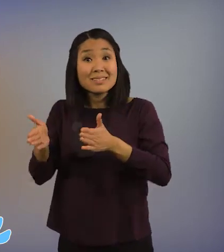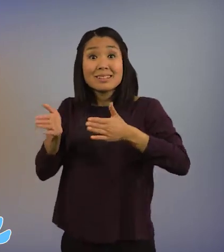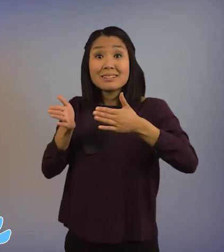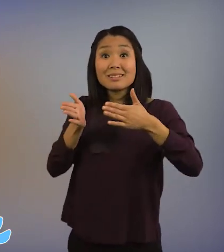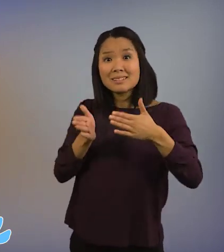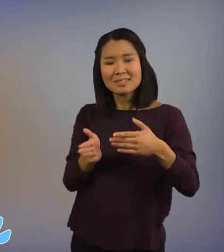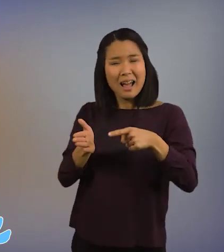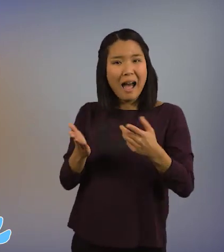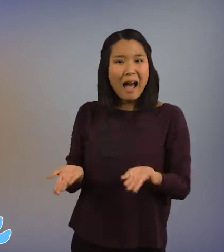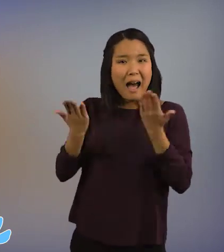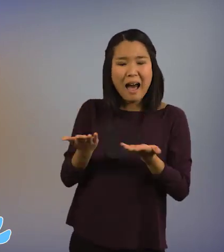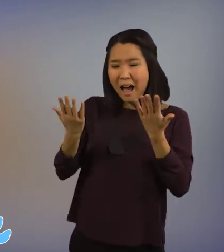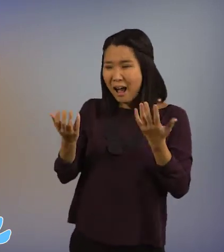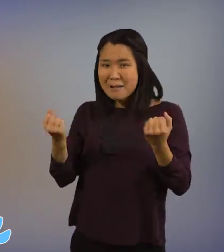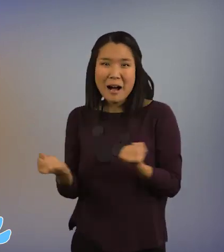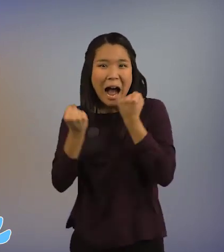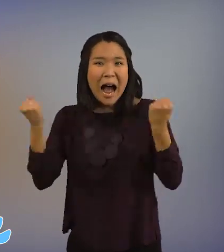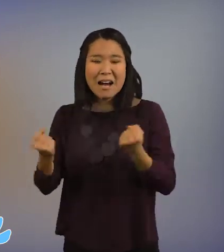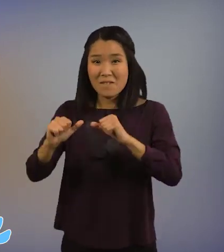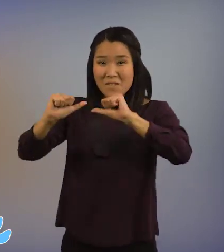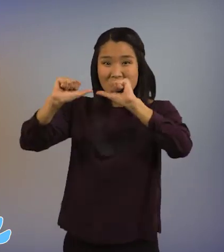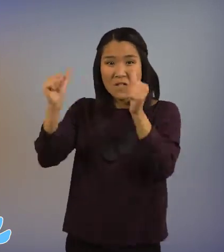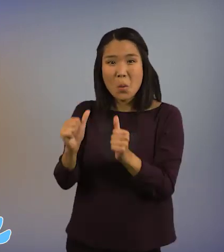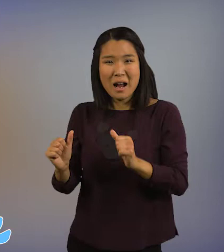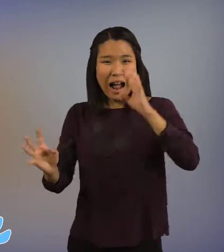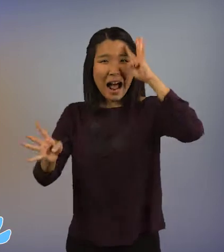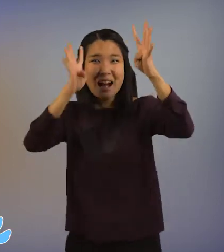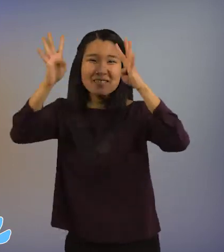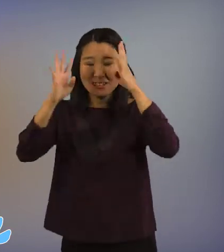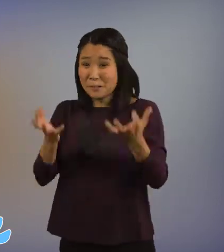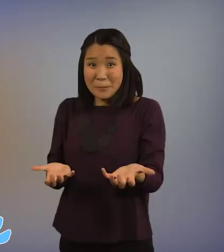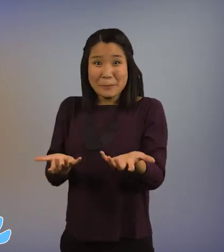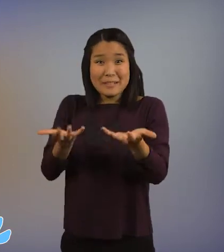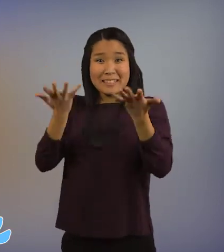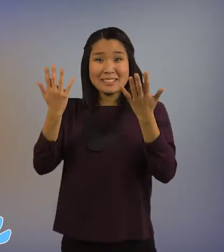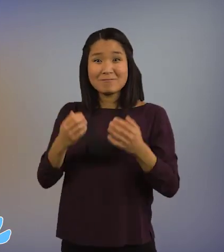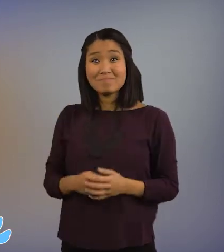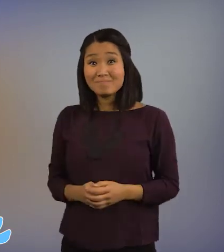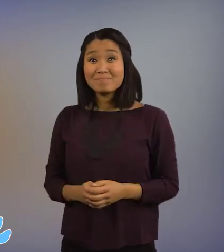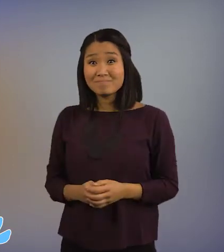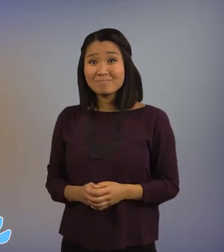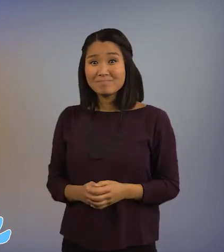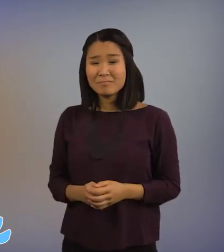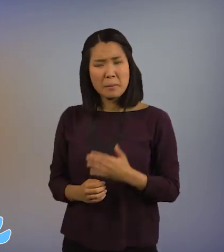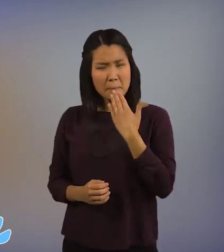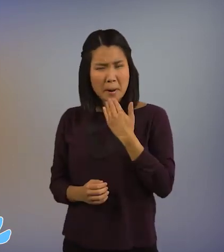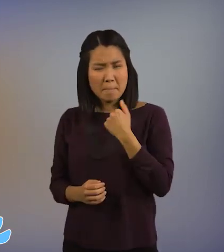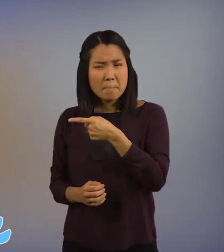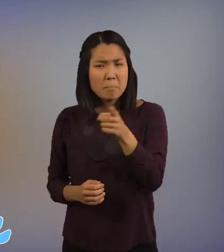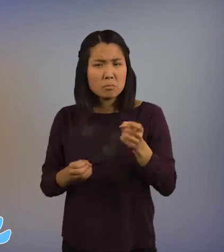krävande, men många gånger bara varmt välkomnande. Det är Kana Eogis konstvärd.